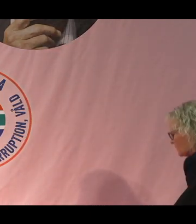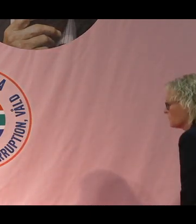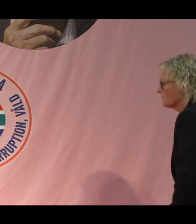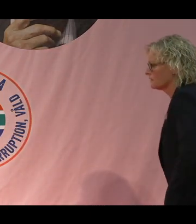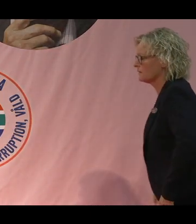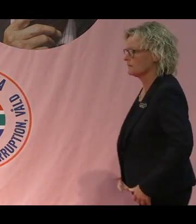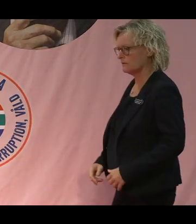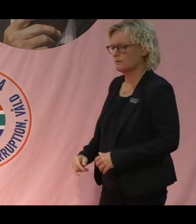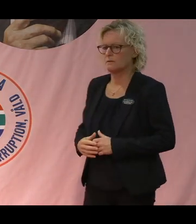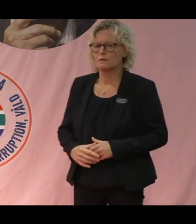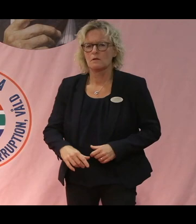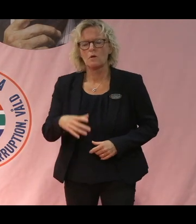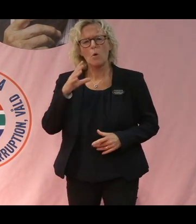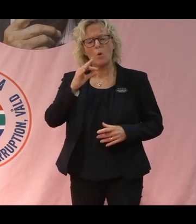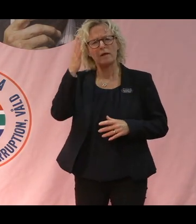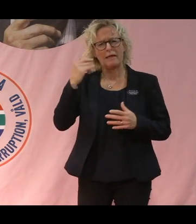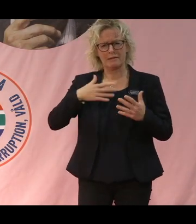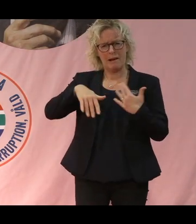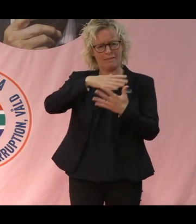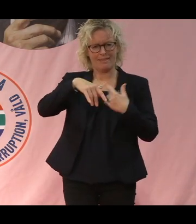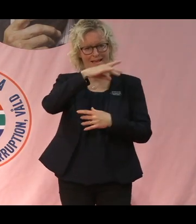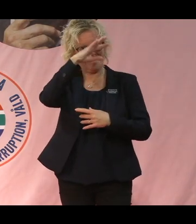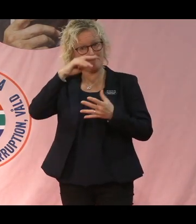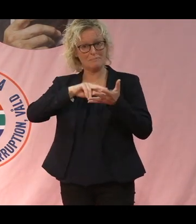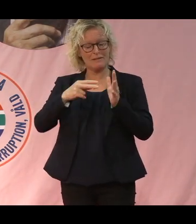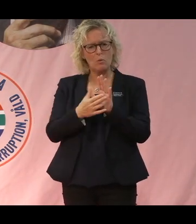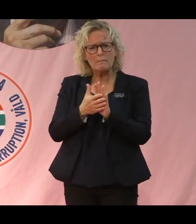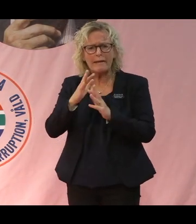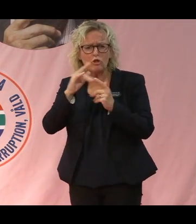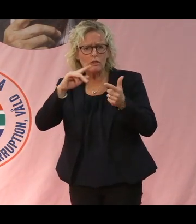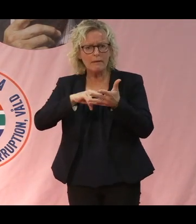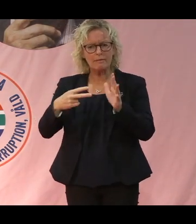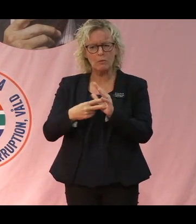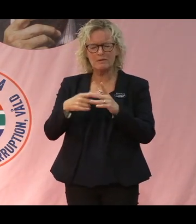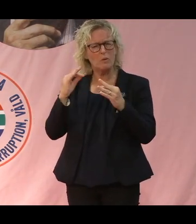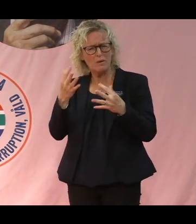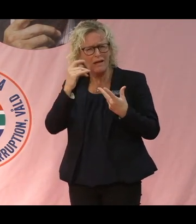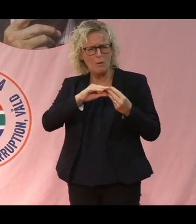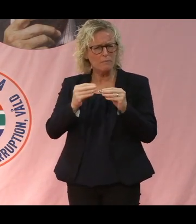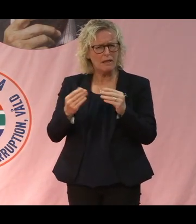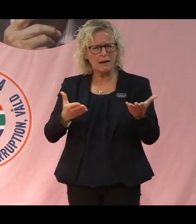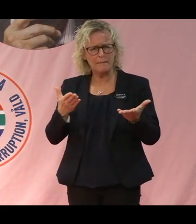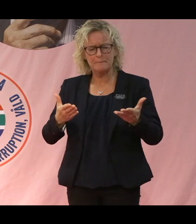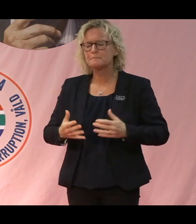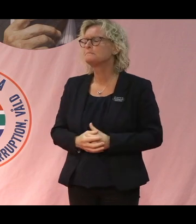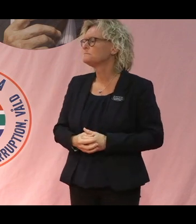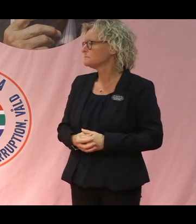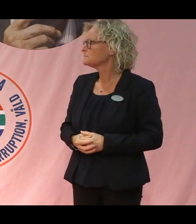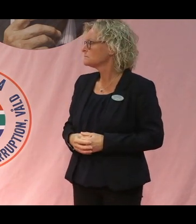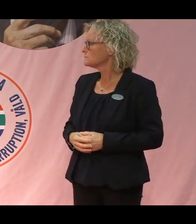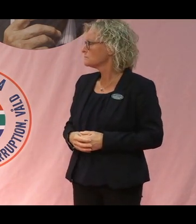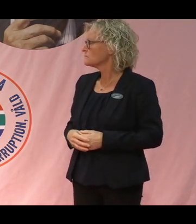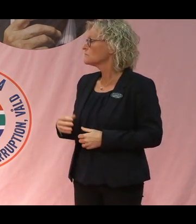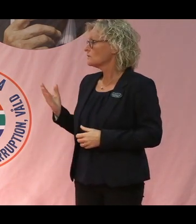tidigare, med det här nya, som kanske måste vara mycket mer innovativt? Hur kan man lösa det? Jag tänker att man